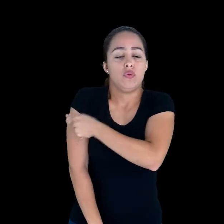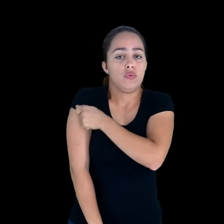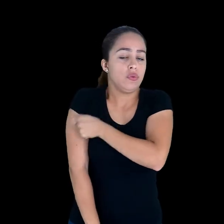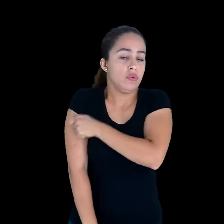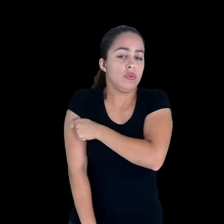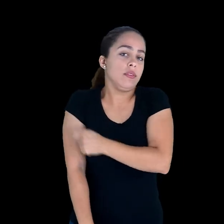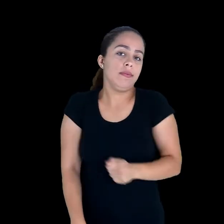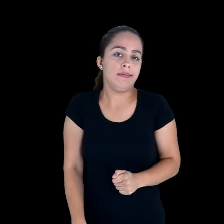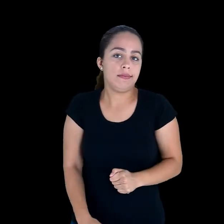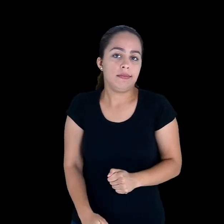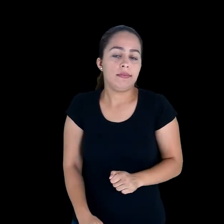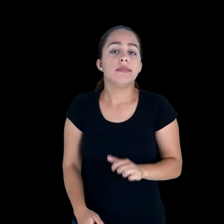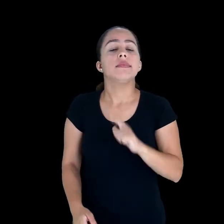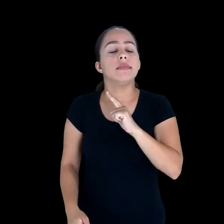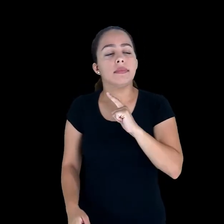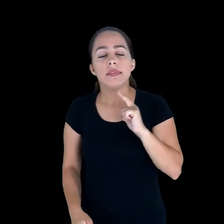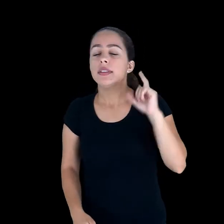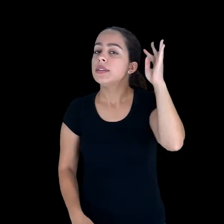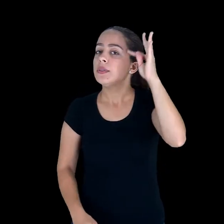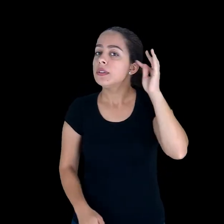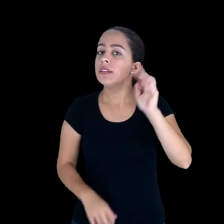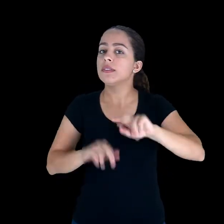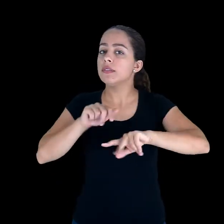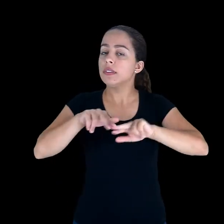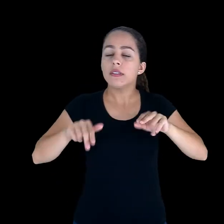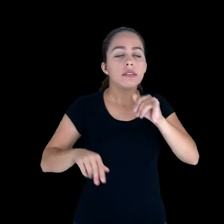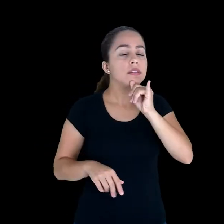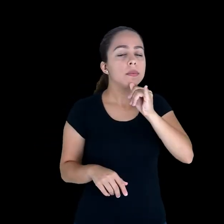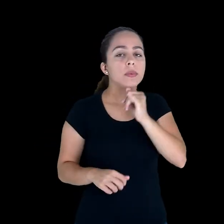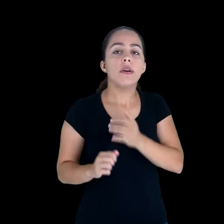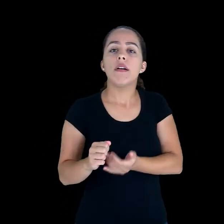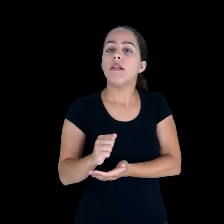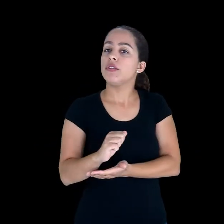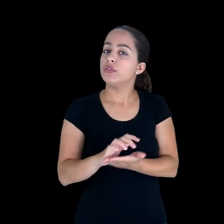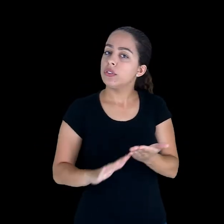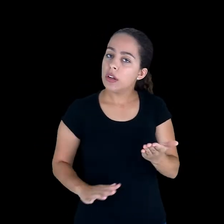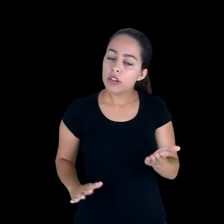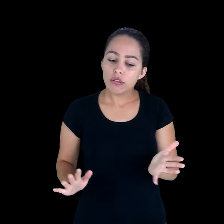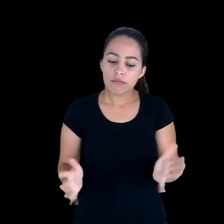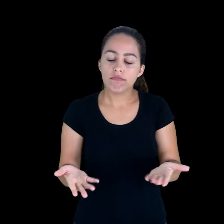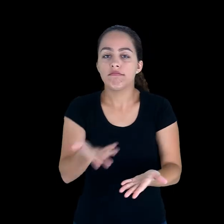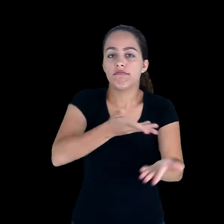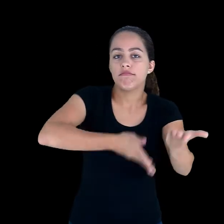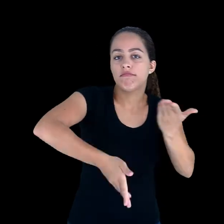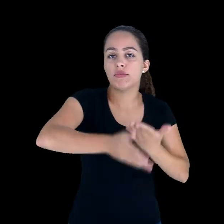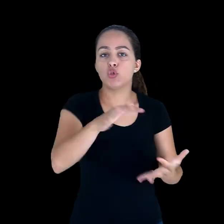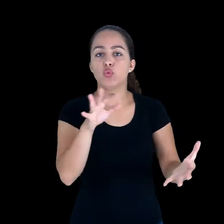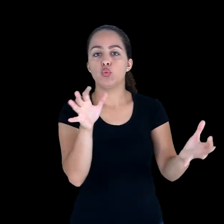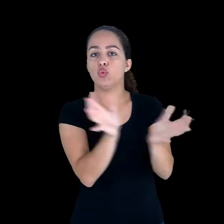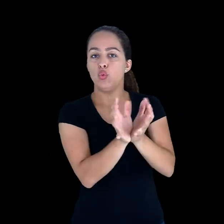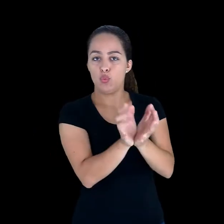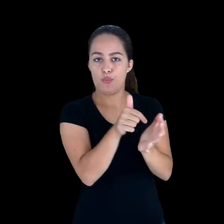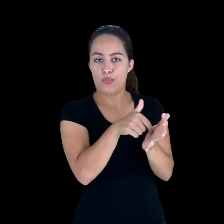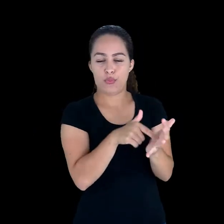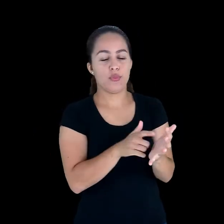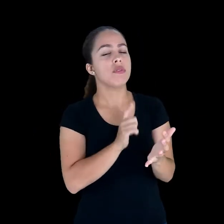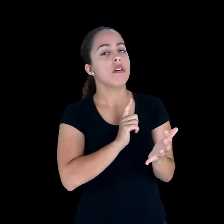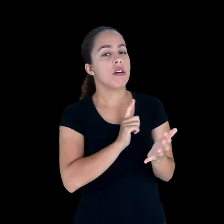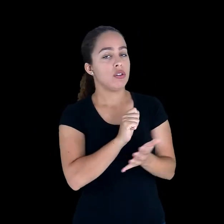envolver pressupostos de tantas outras teorias, inclusive com atividades colaborativas, por exemplo.